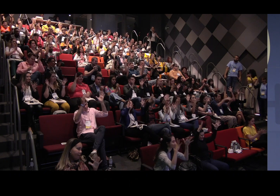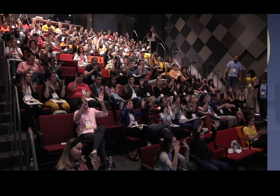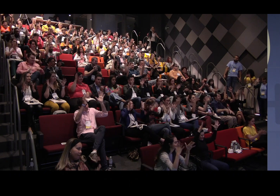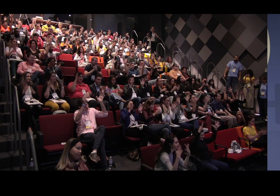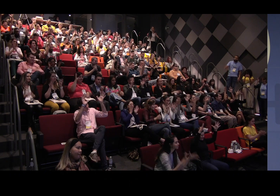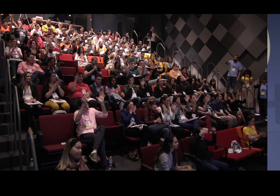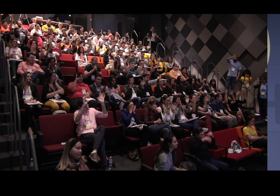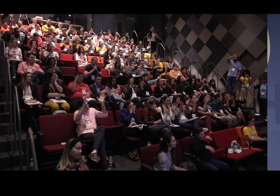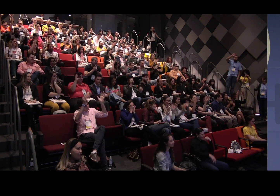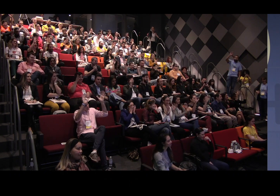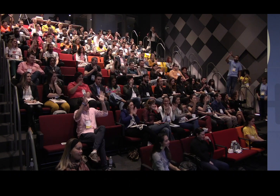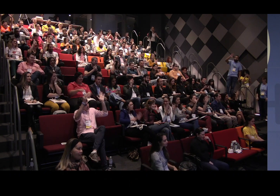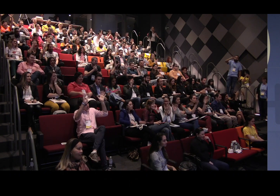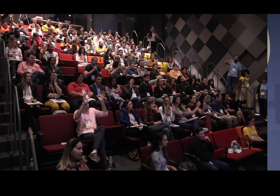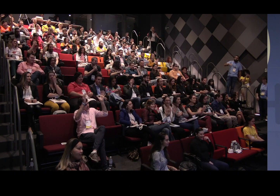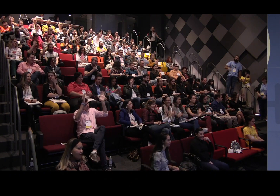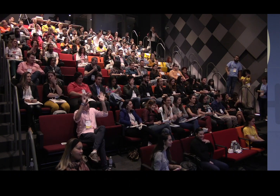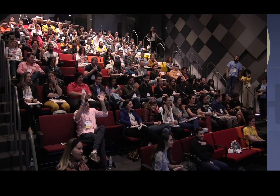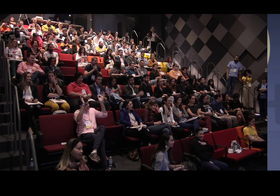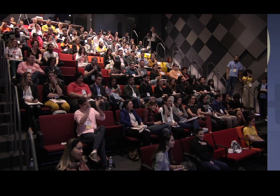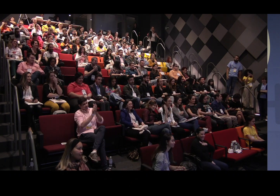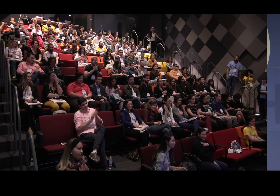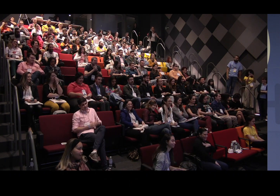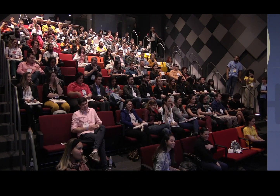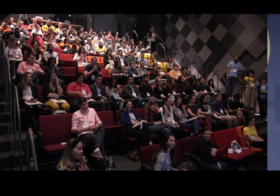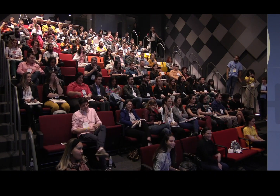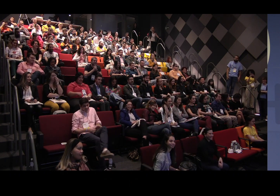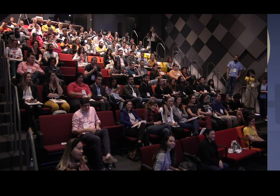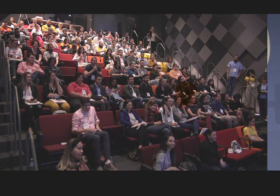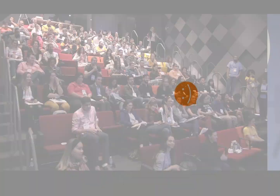mãos e chacoalhando. Muito obrigado. Obrigado.